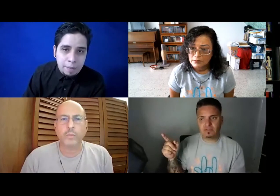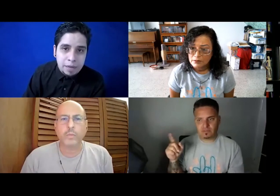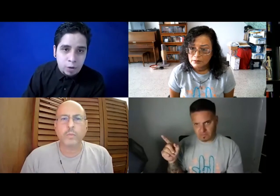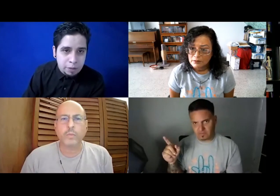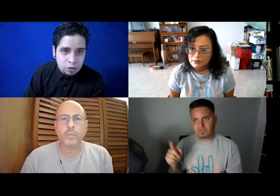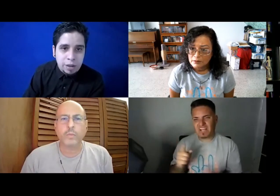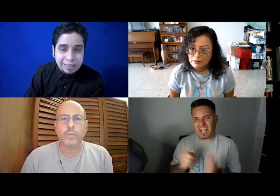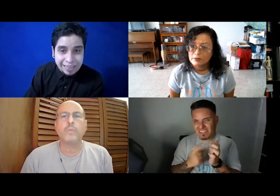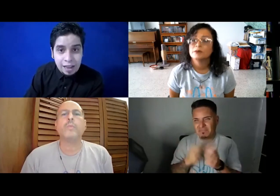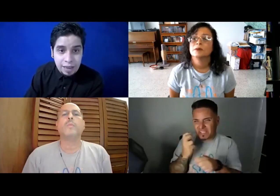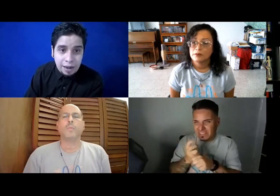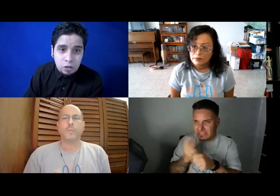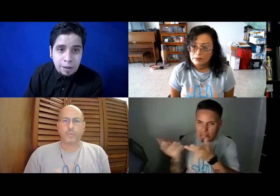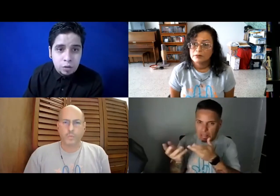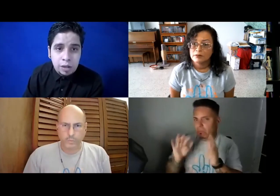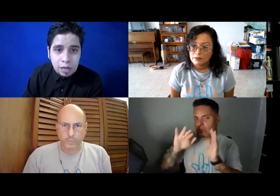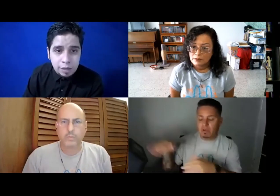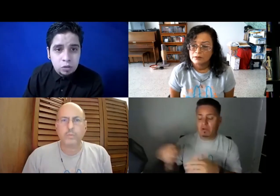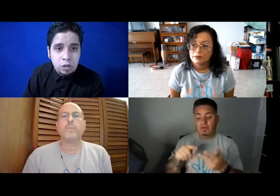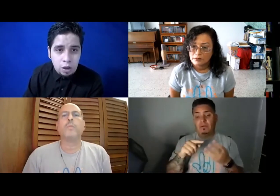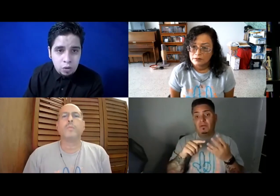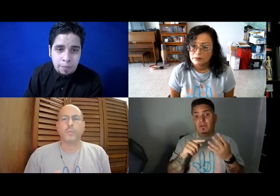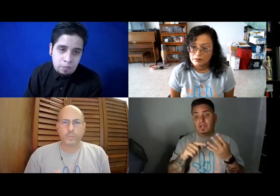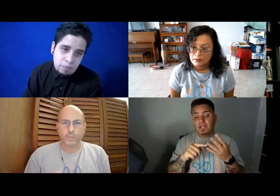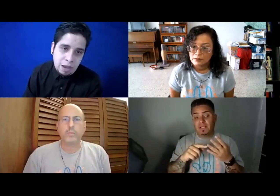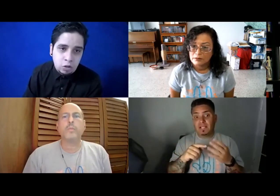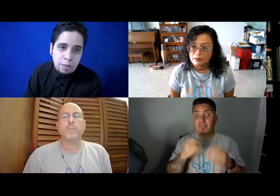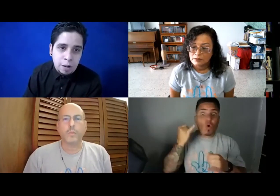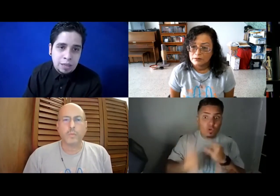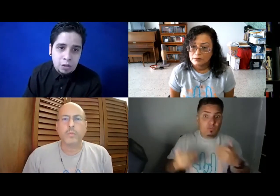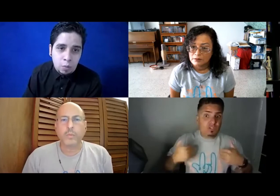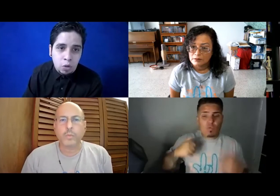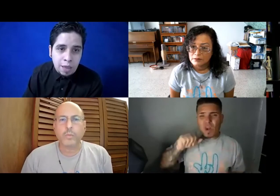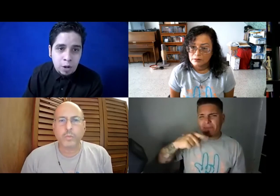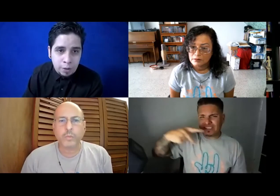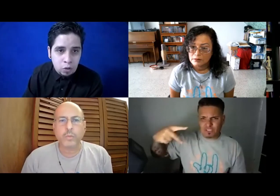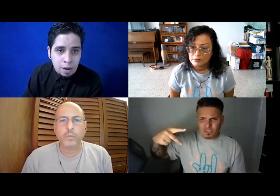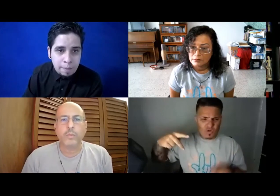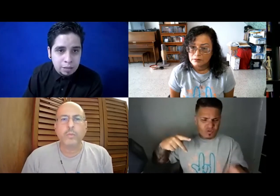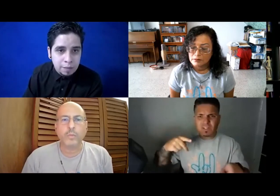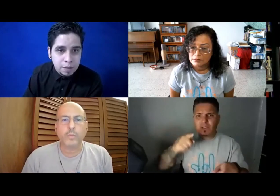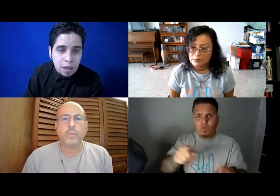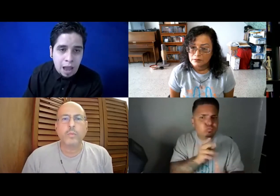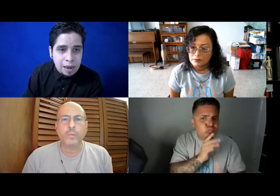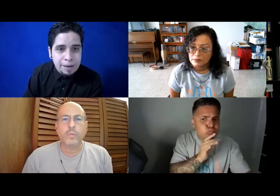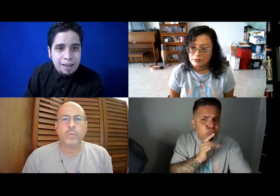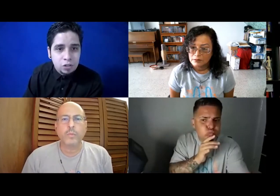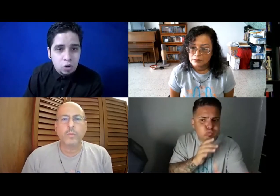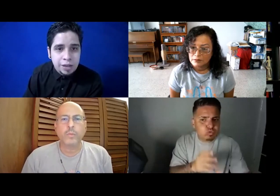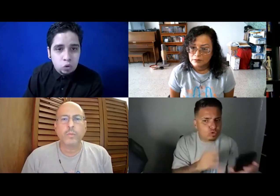mismo. hospital supone que tenga VRS, eso es parte de un requerimiento y nos ayuda, pero, ahí no tiene pruebas técnicas y no pudo andar, pero normalmente hay aplicaciones que tú